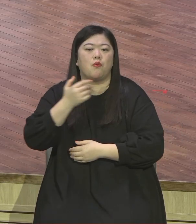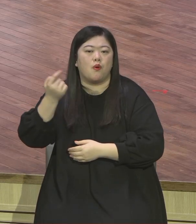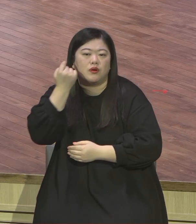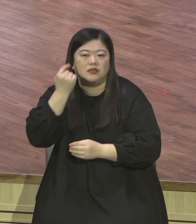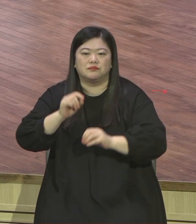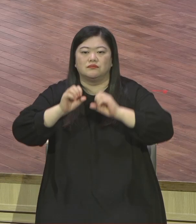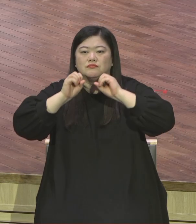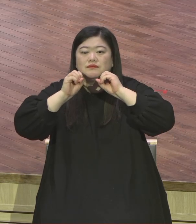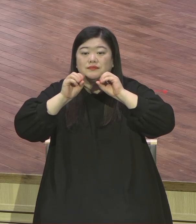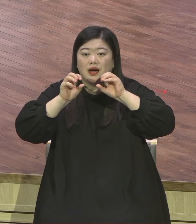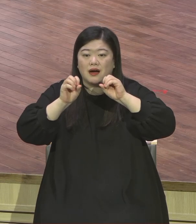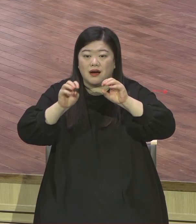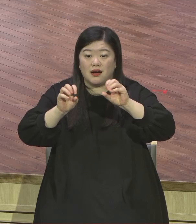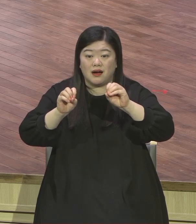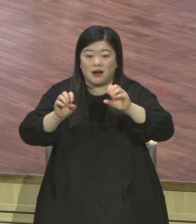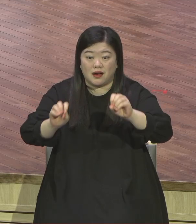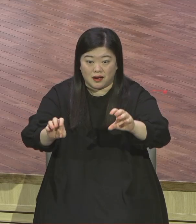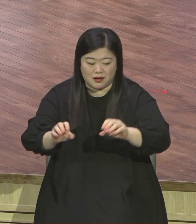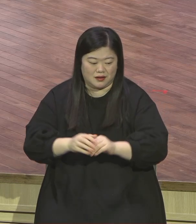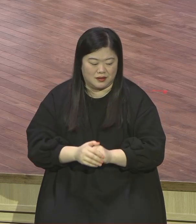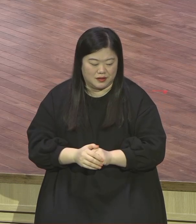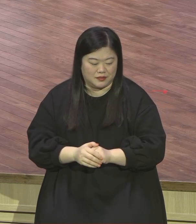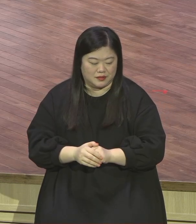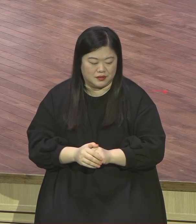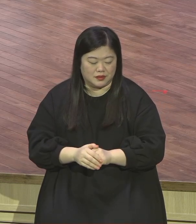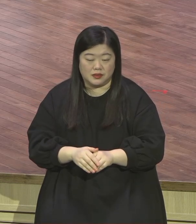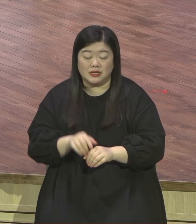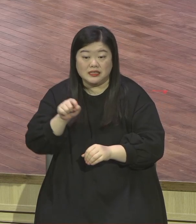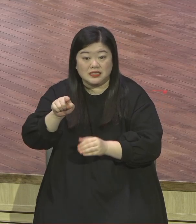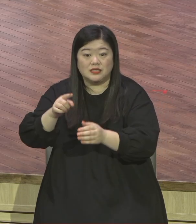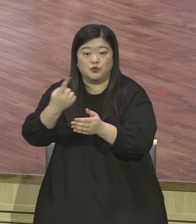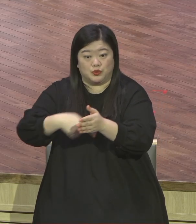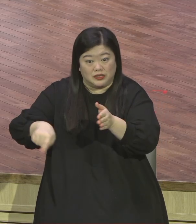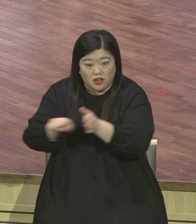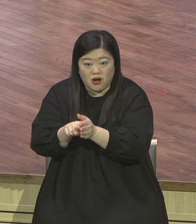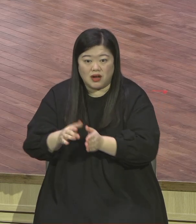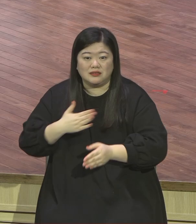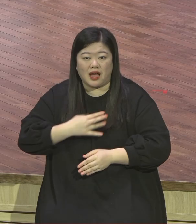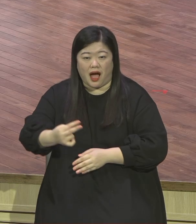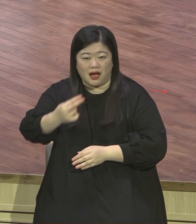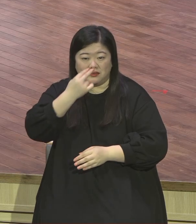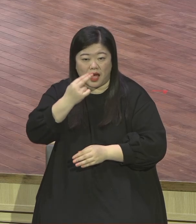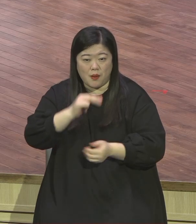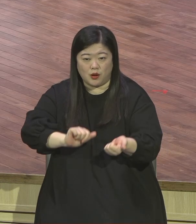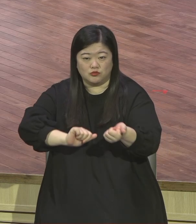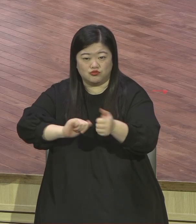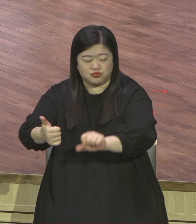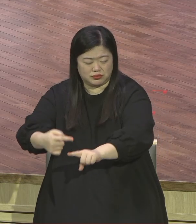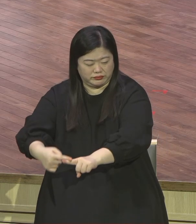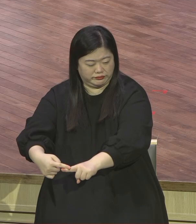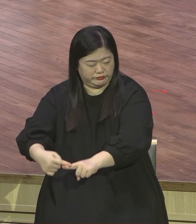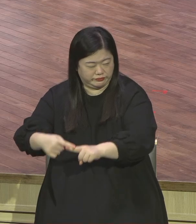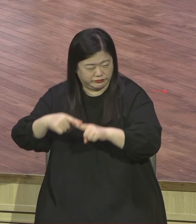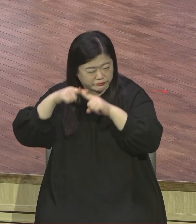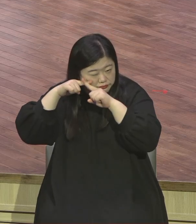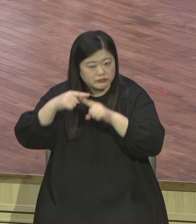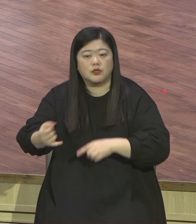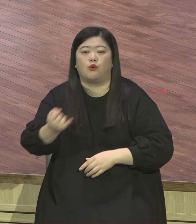예는 뭐라 그랬습니까 나의 생명조차도 조금도 귀한 것으로 여기지 아니하노라